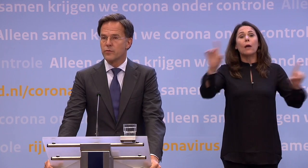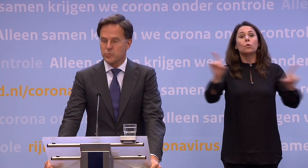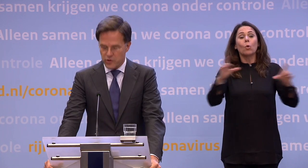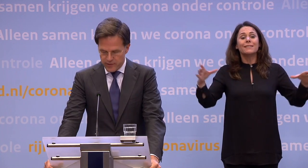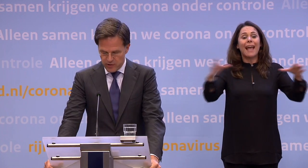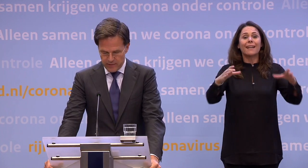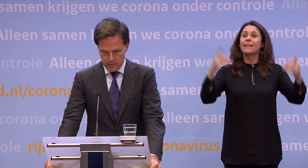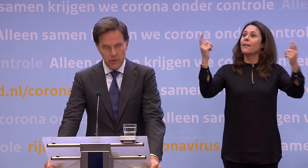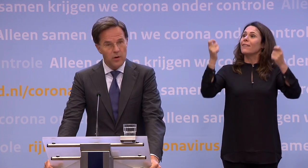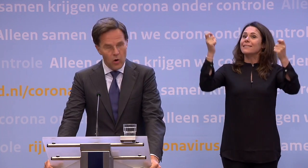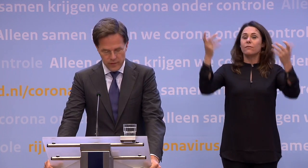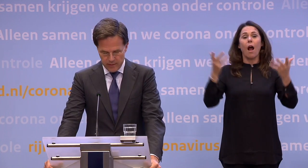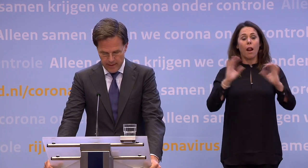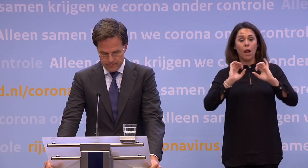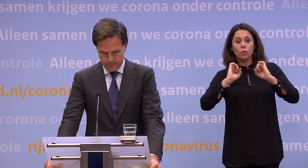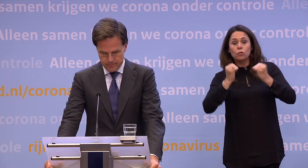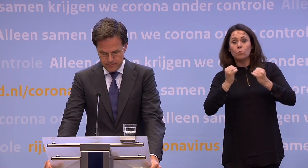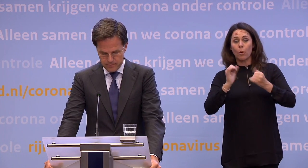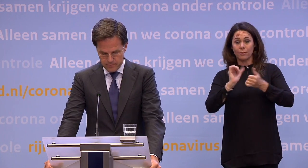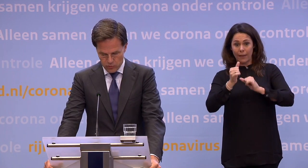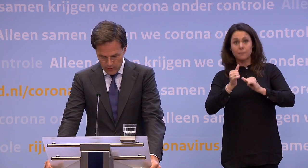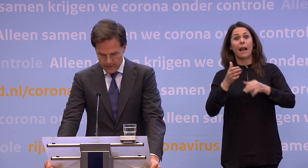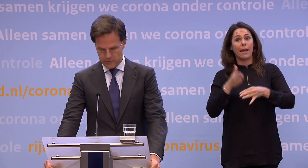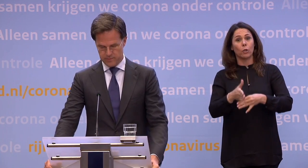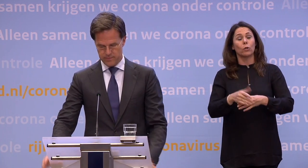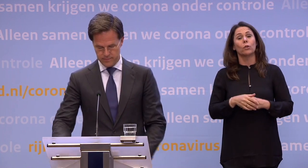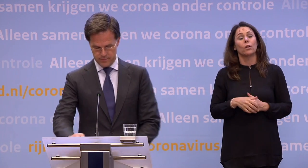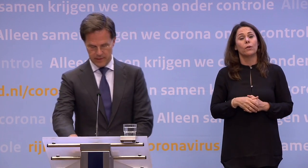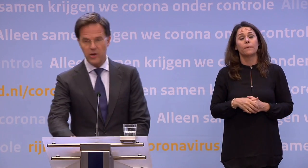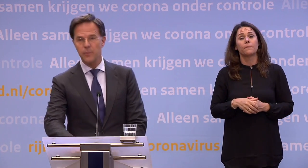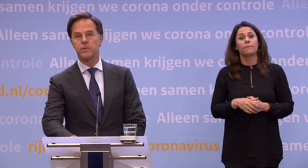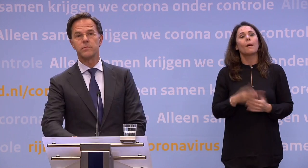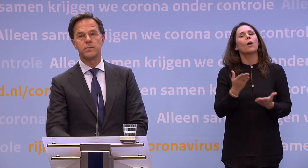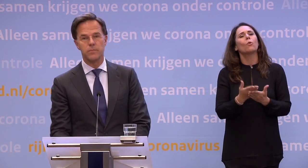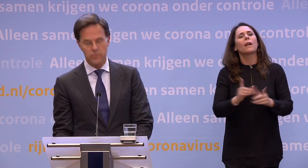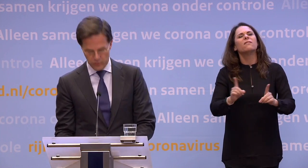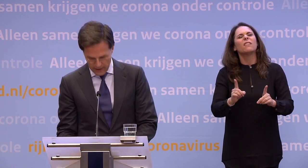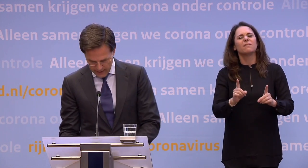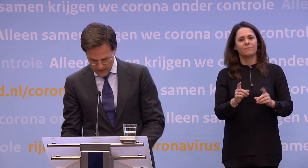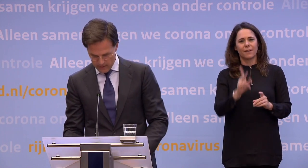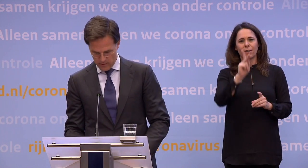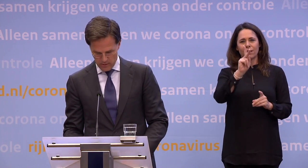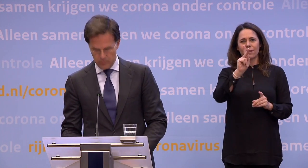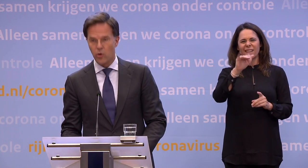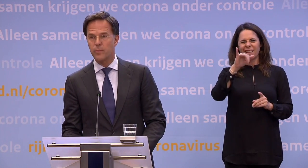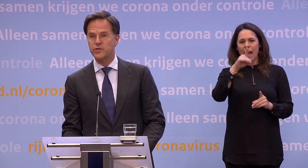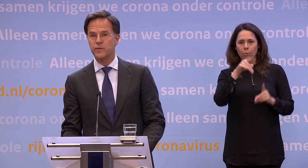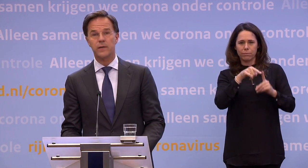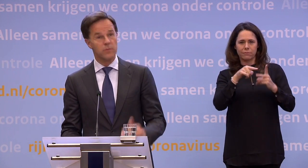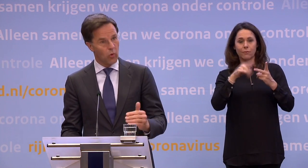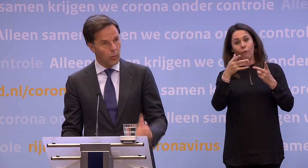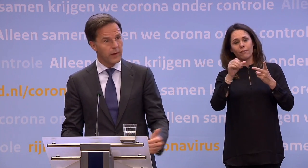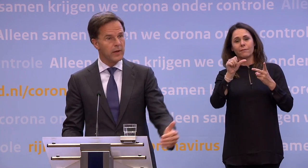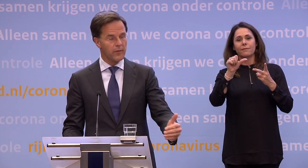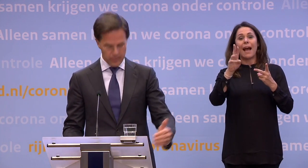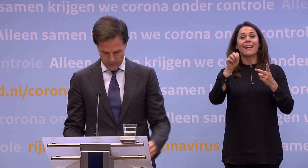of sportwedstrijd ook weer denkbaar. Concreet, in de Kuip of de Arena... ...mogen mensen